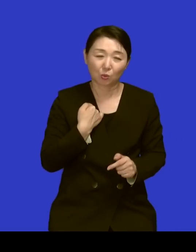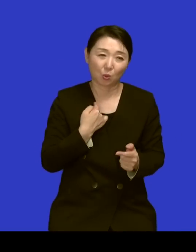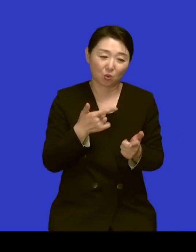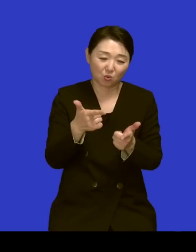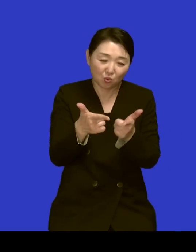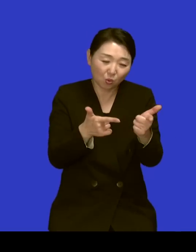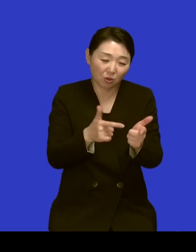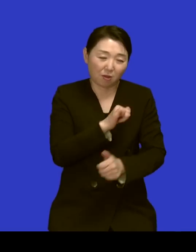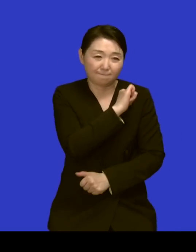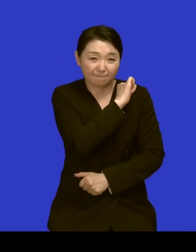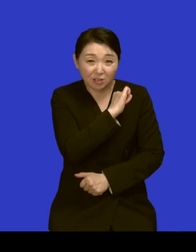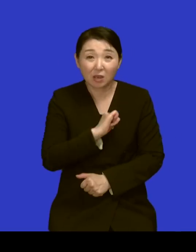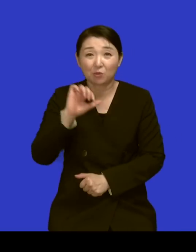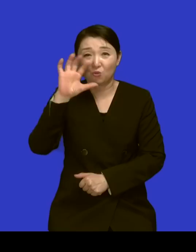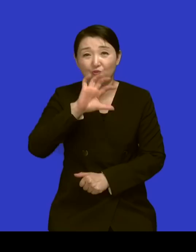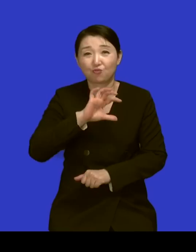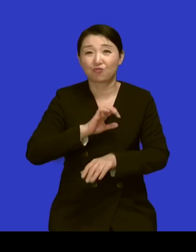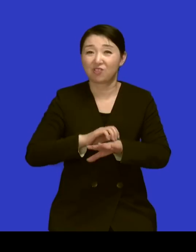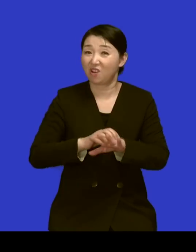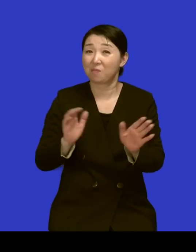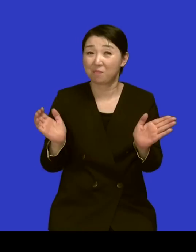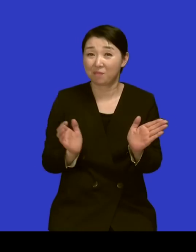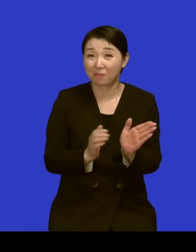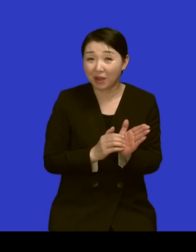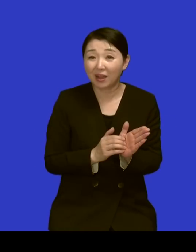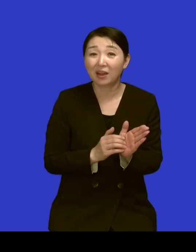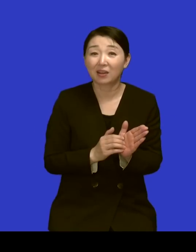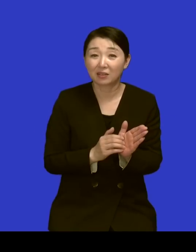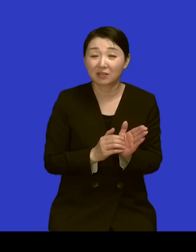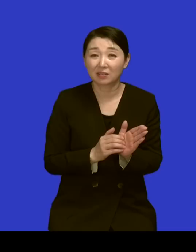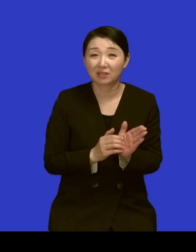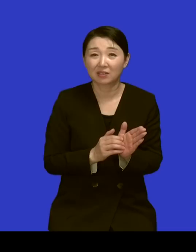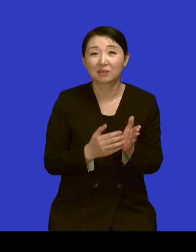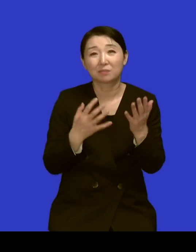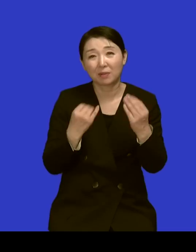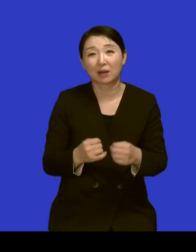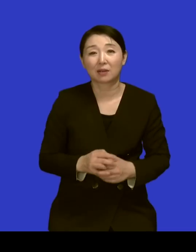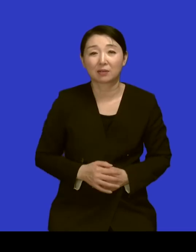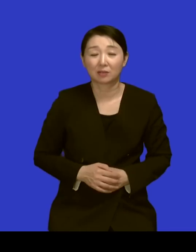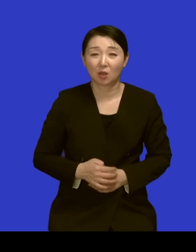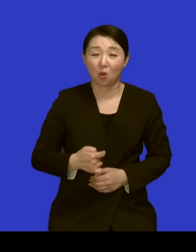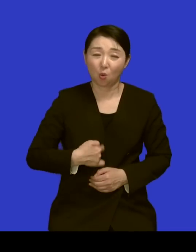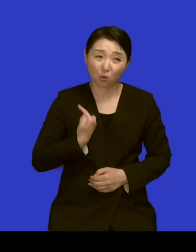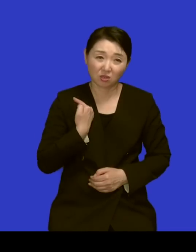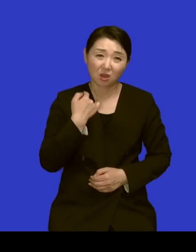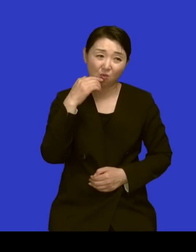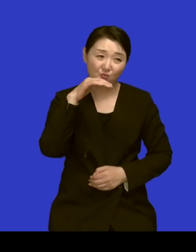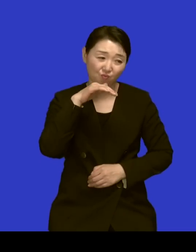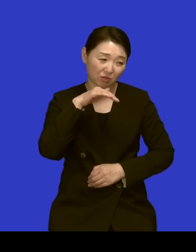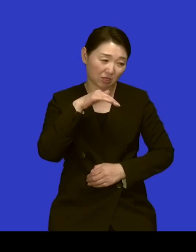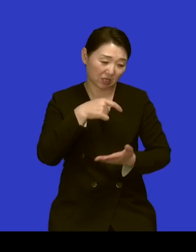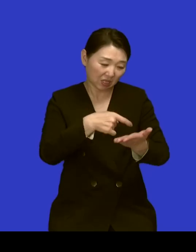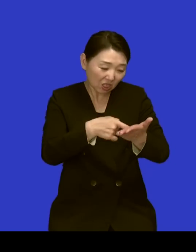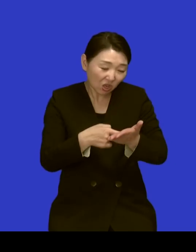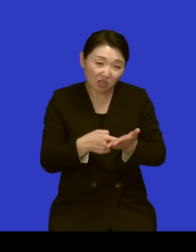이런 거를 막 혼자 지어서 했어요 네 혼자 절제하는 훈련이요? 네 어떤 절제요? 네 그래서 이제 우리 이와일고는